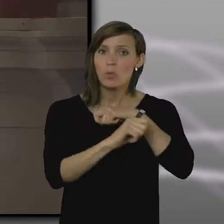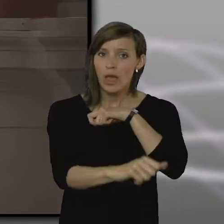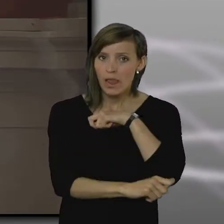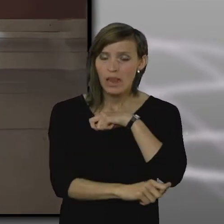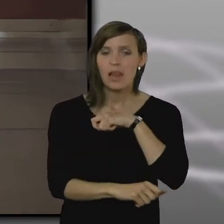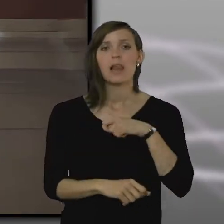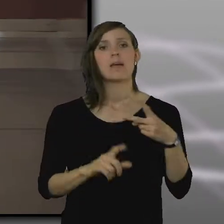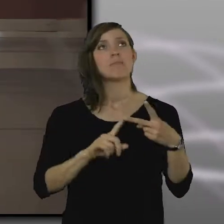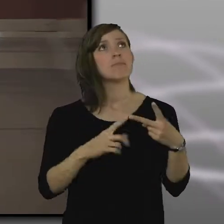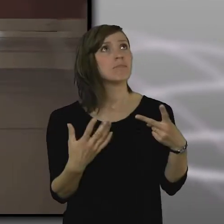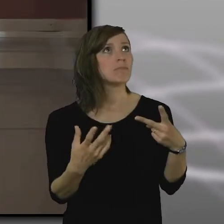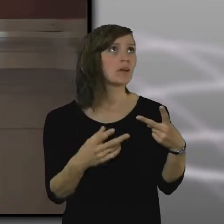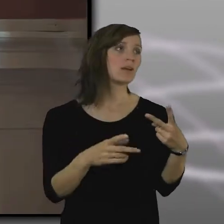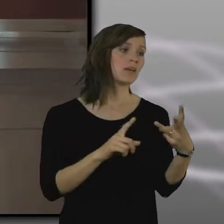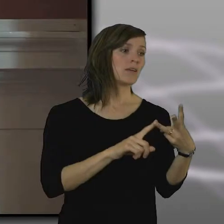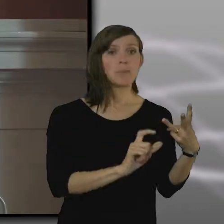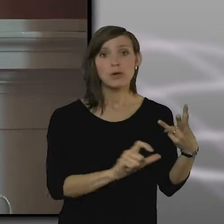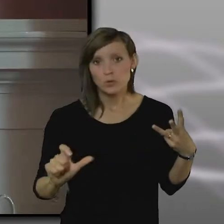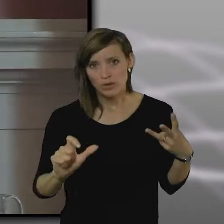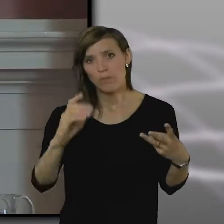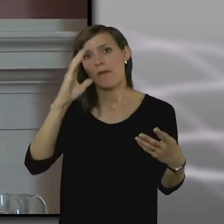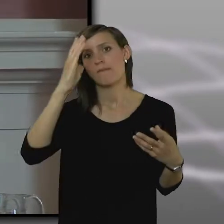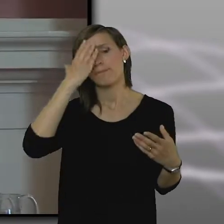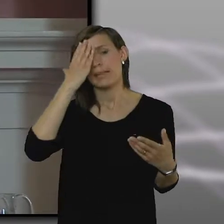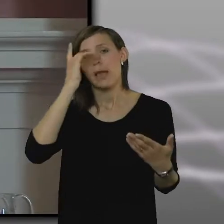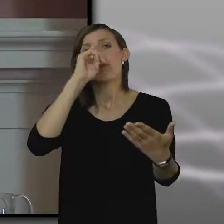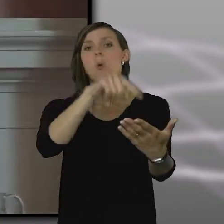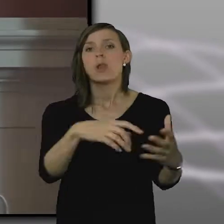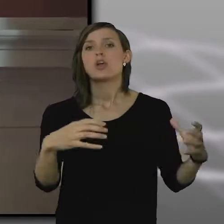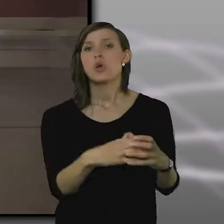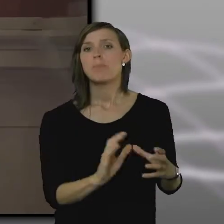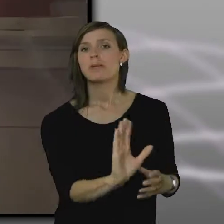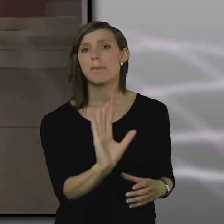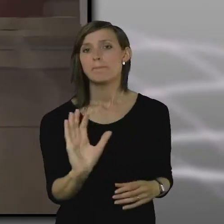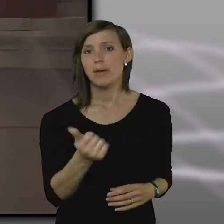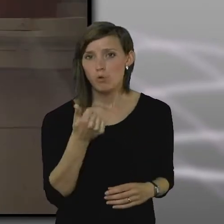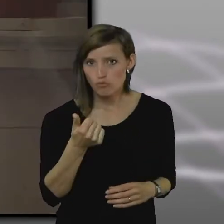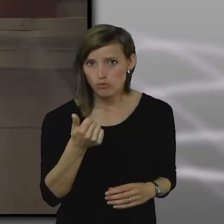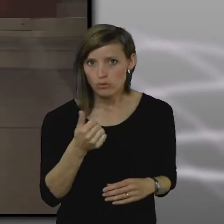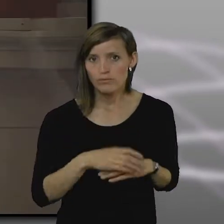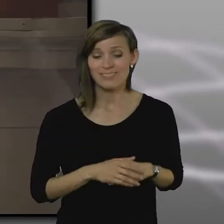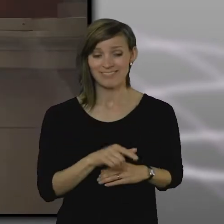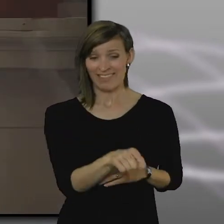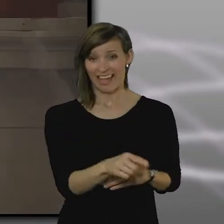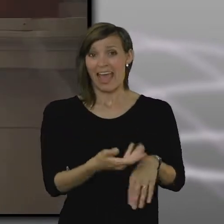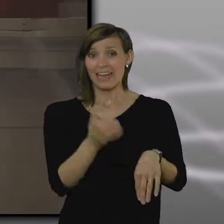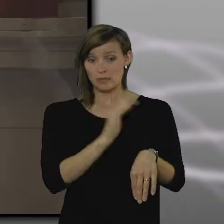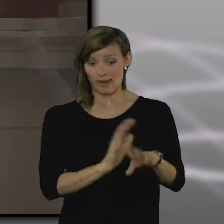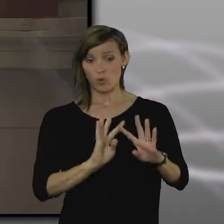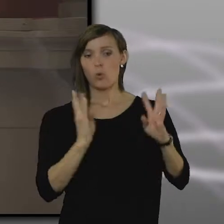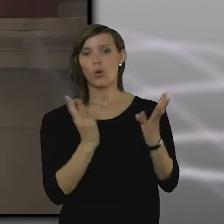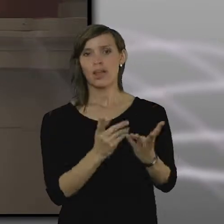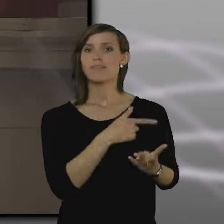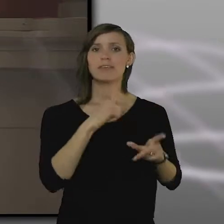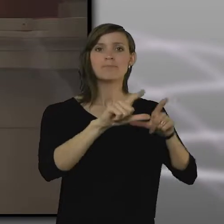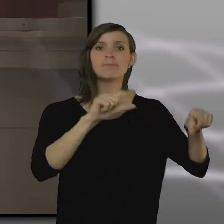vilka behov målgrupperna har. Det här expertrådet sätter vi ihop inför varje tävling så det kan vara lite nya